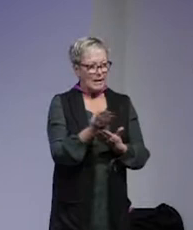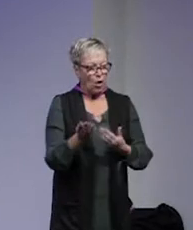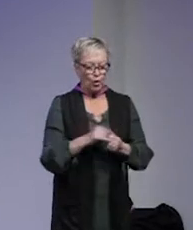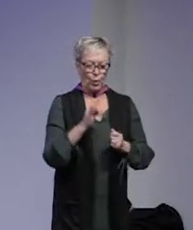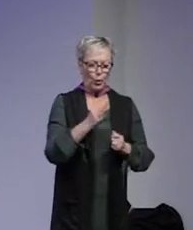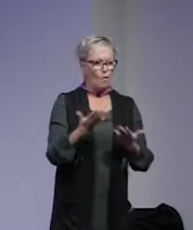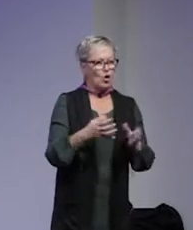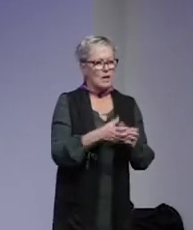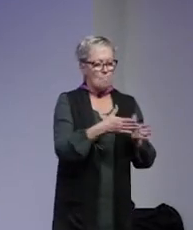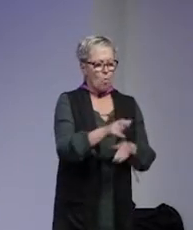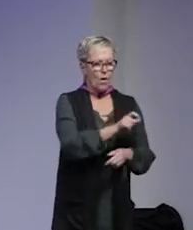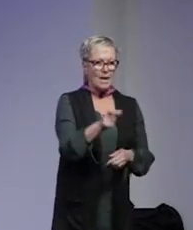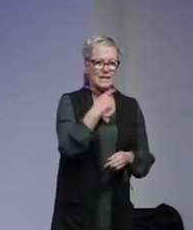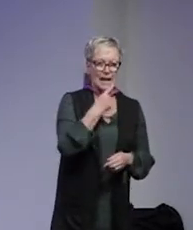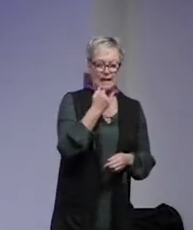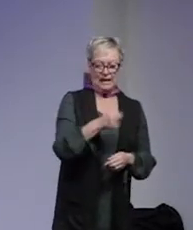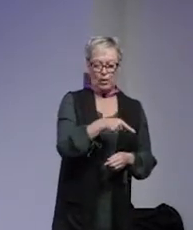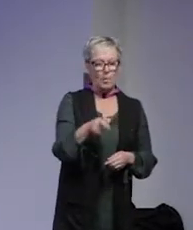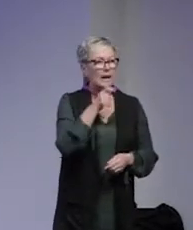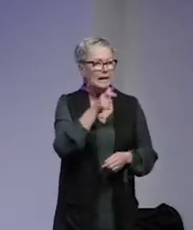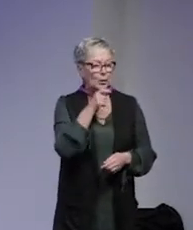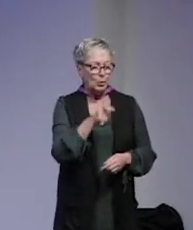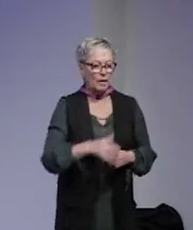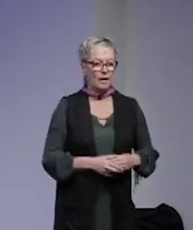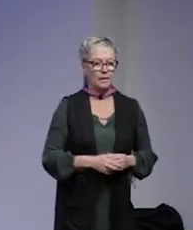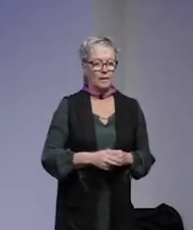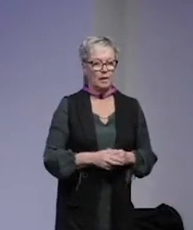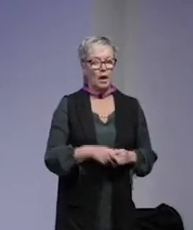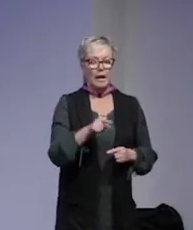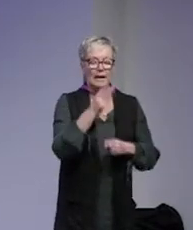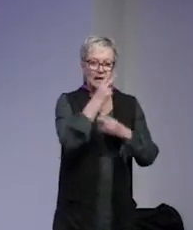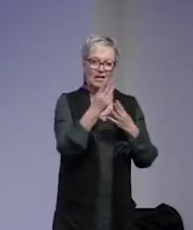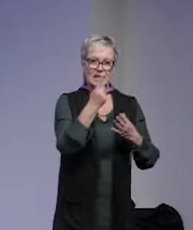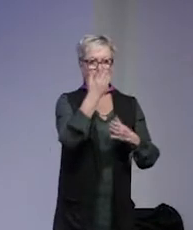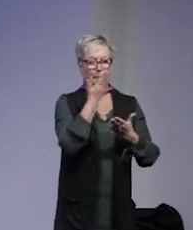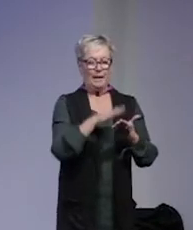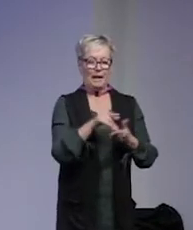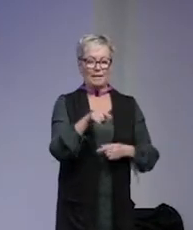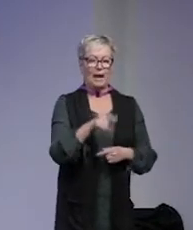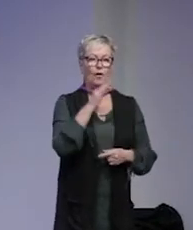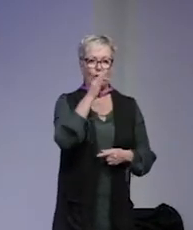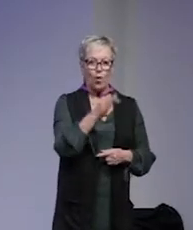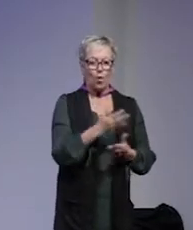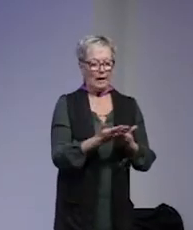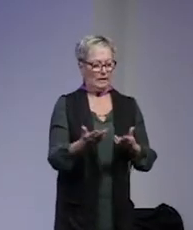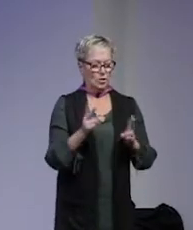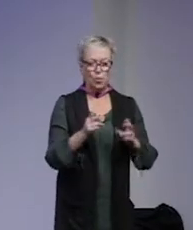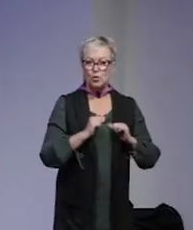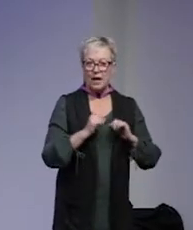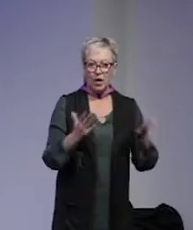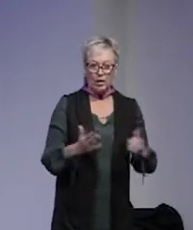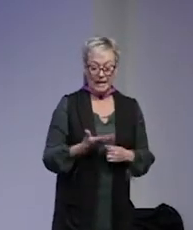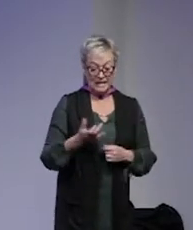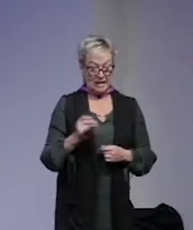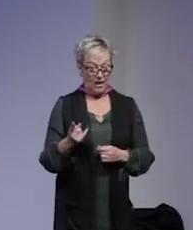samordnarna säger i de här intervjuerna så visar det ju upp sig en bild att den här frågan är inte helt självklar är